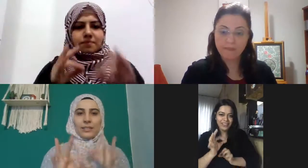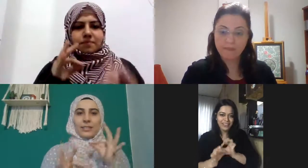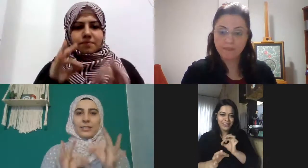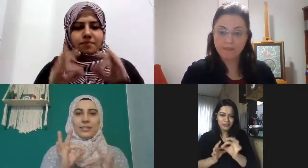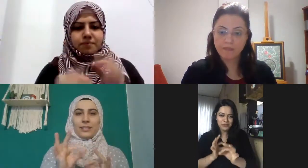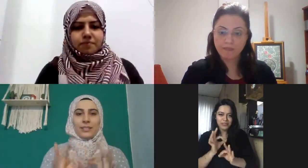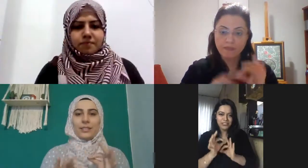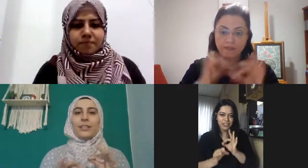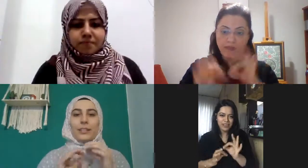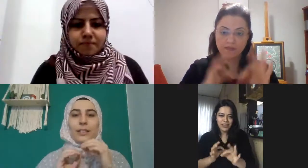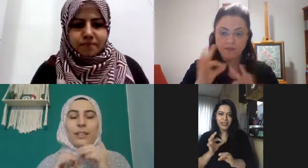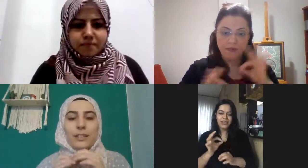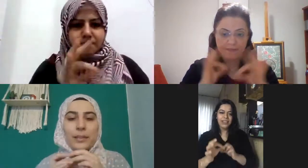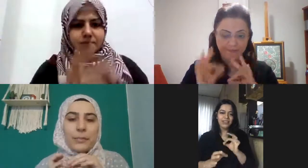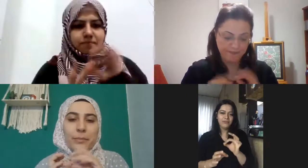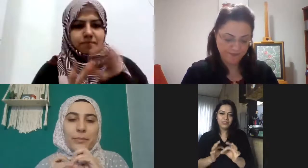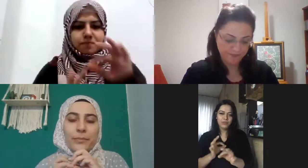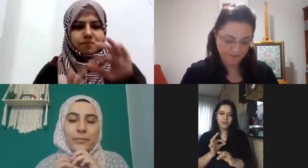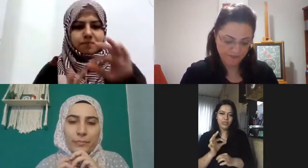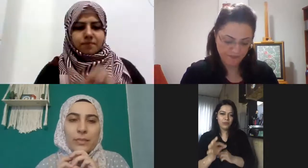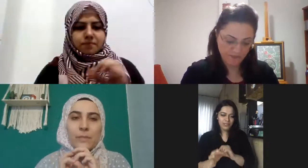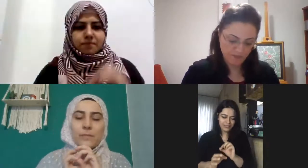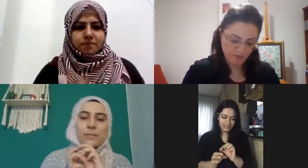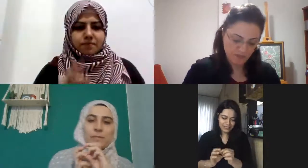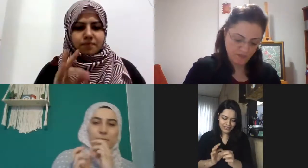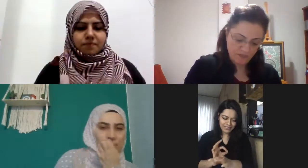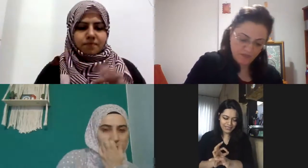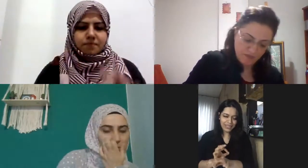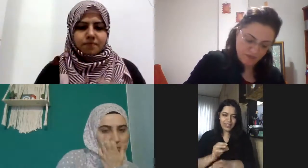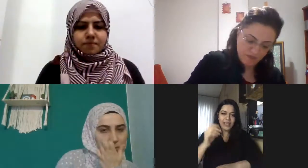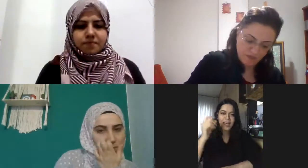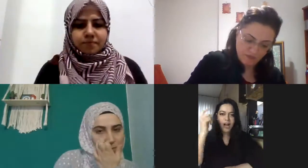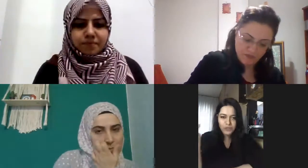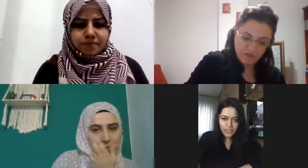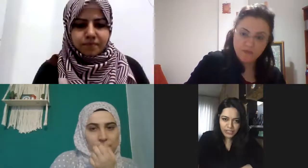anlatmıştım yakın çevre ha ha ha sürekli olan insanlar amcayı